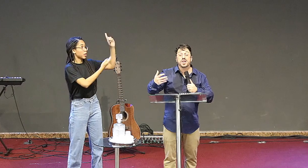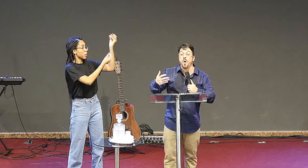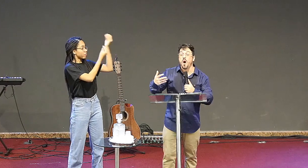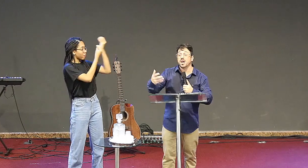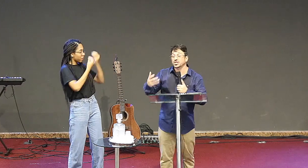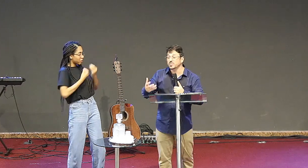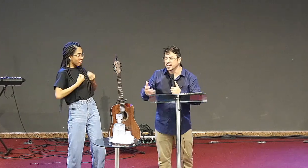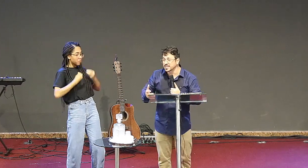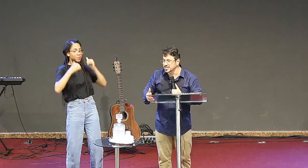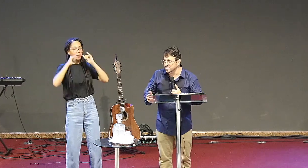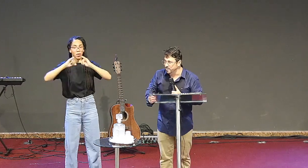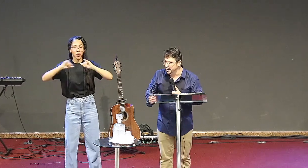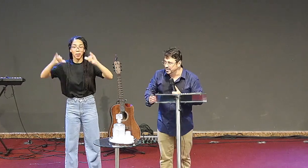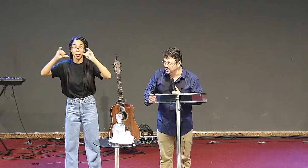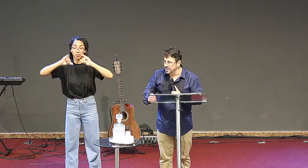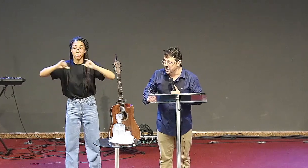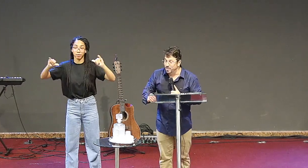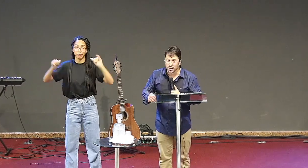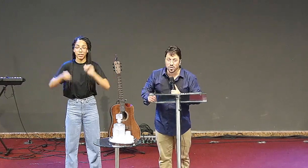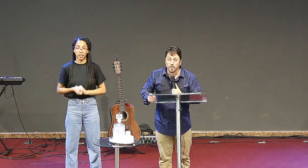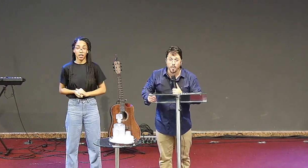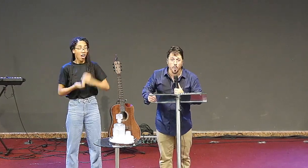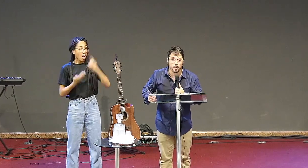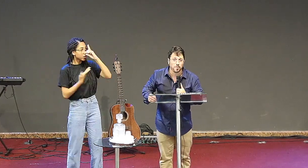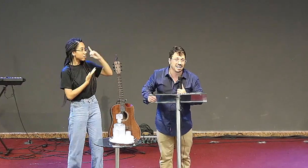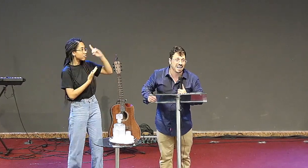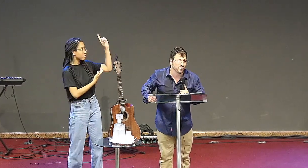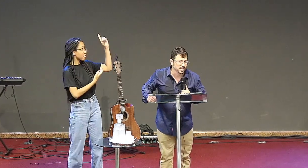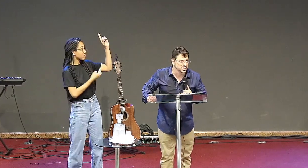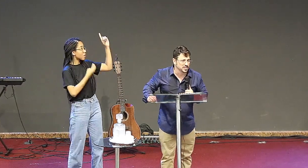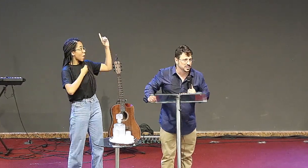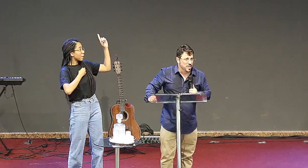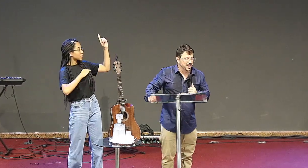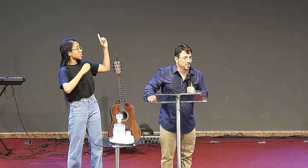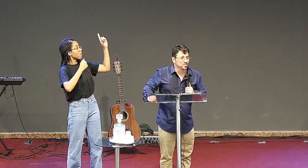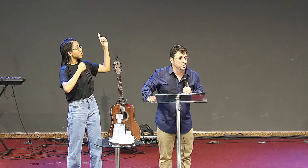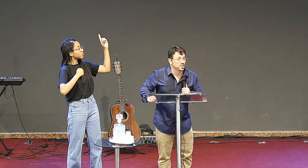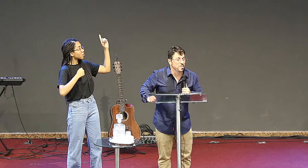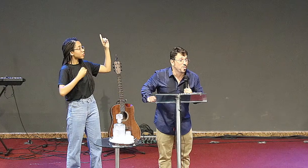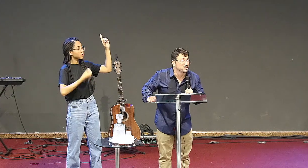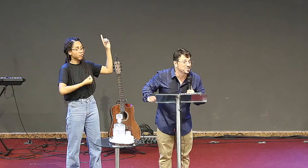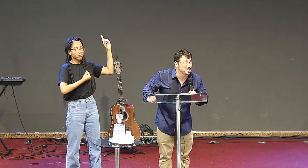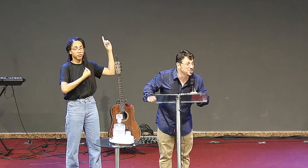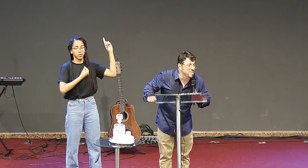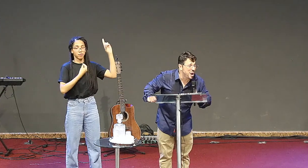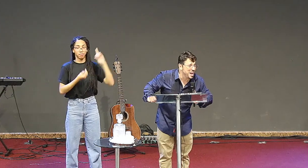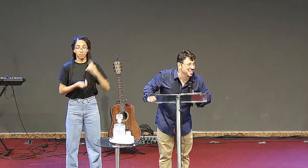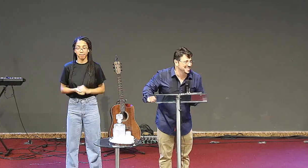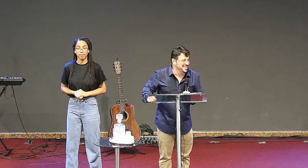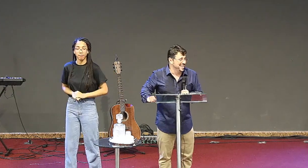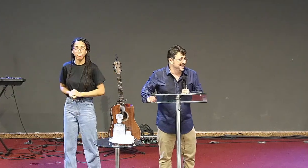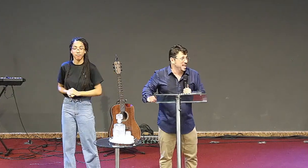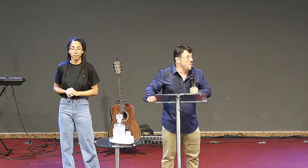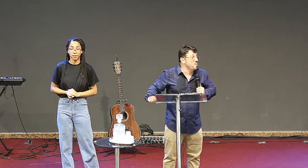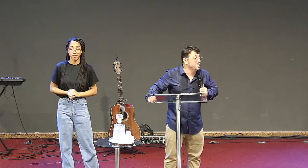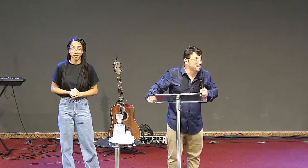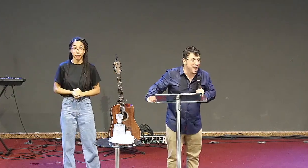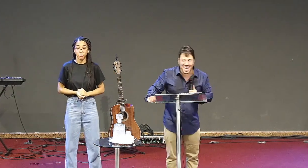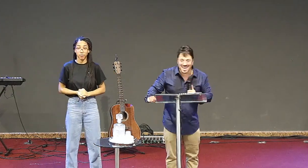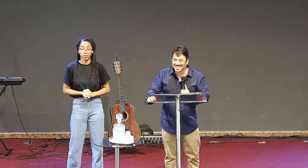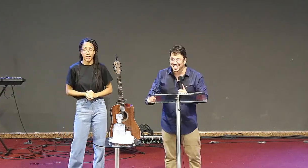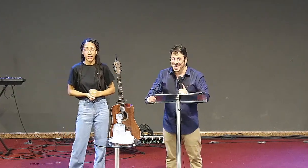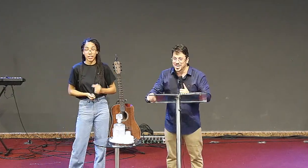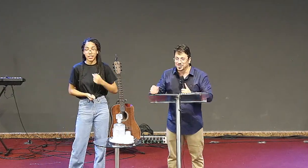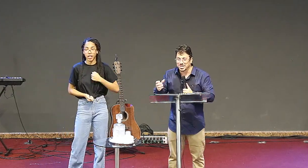misericórdia de mim nesse momento, para que eu não poupe palavras, para que eu não seja bonzinho demais, nem ruim